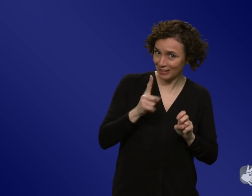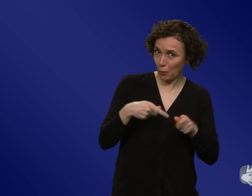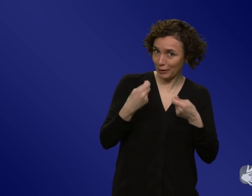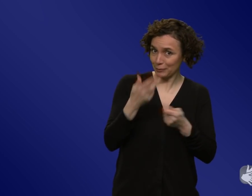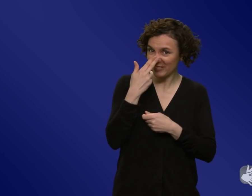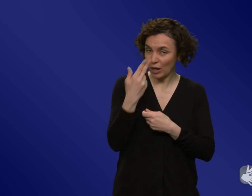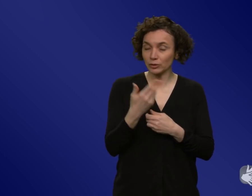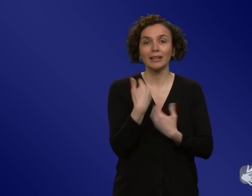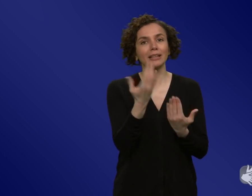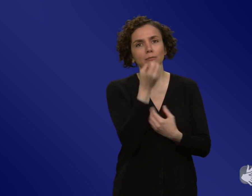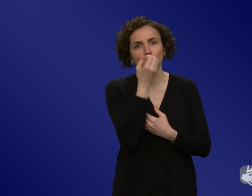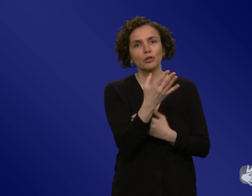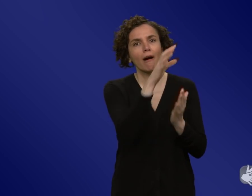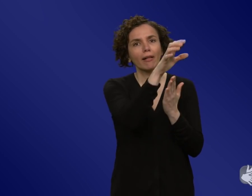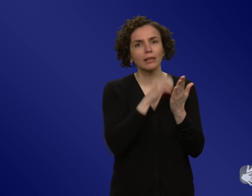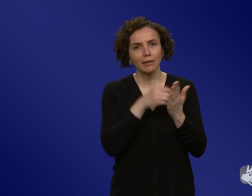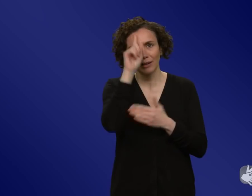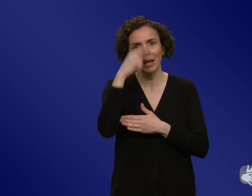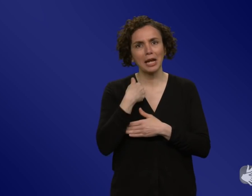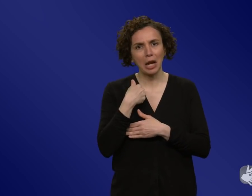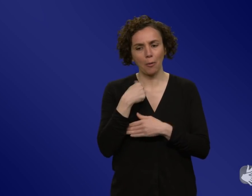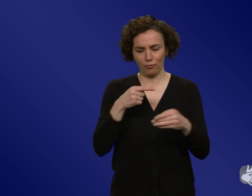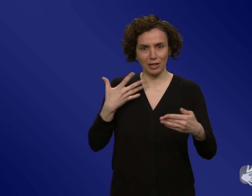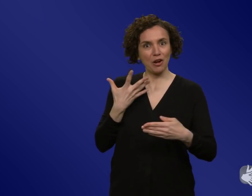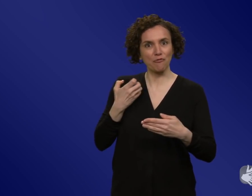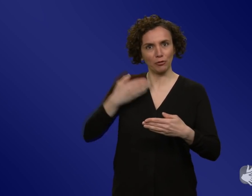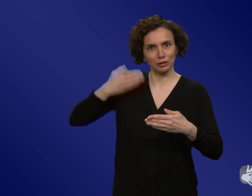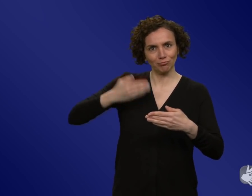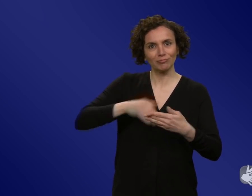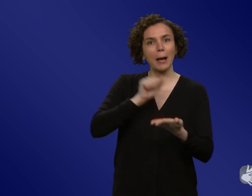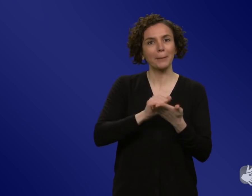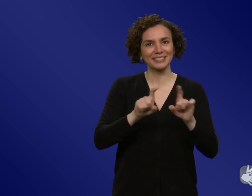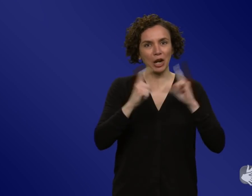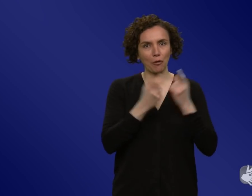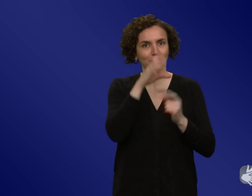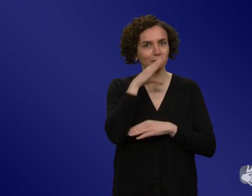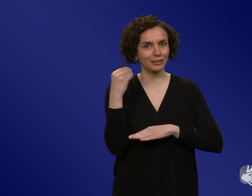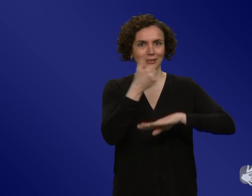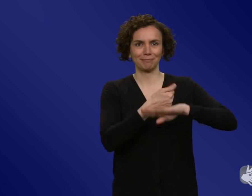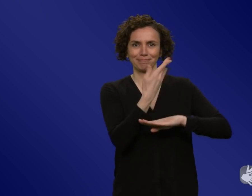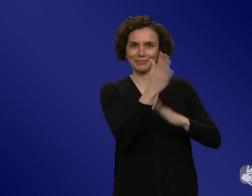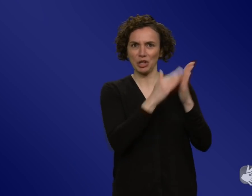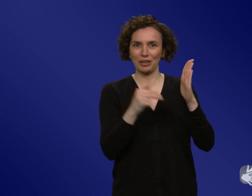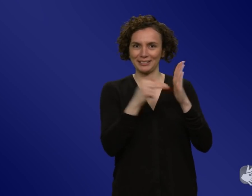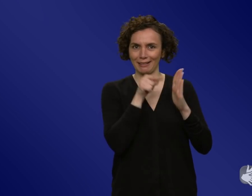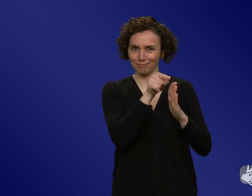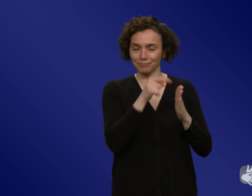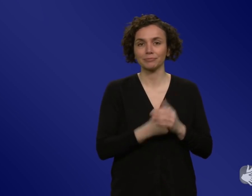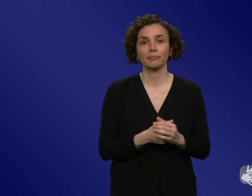über die ersten, ich glaube, 50 Pressekonferenzen von ihr und da werden diese täglichen Pressebriefings beschrieben